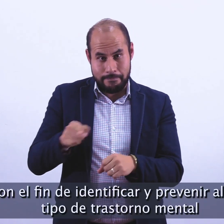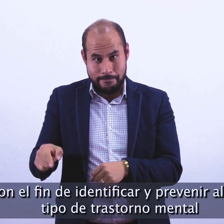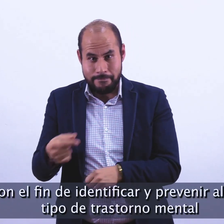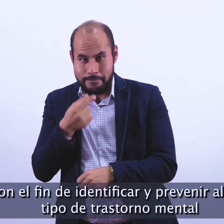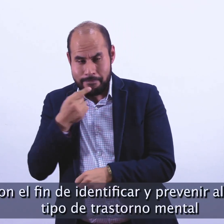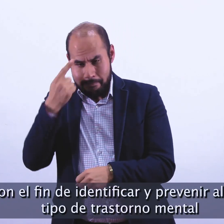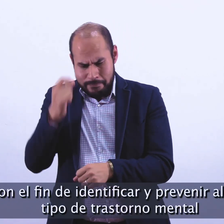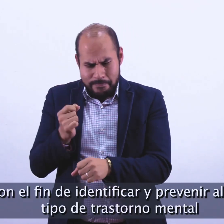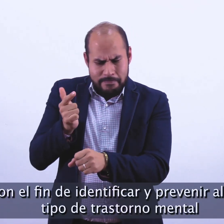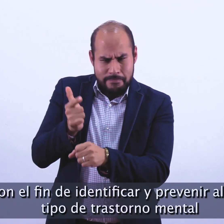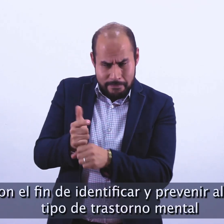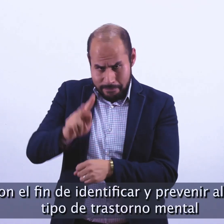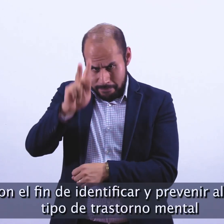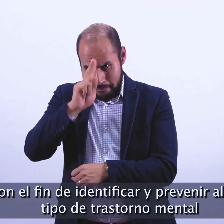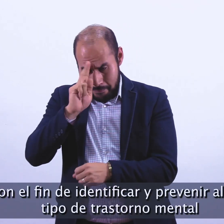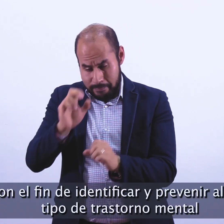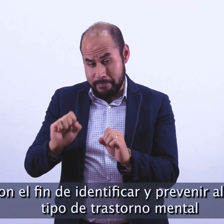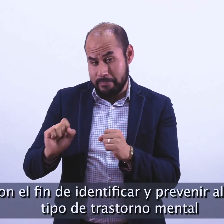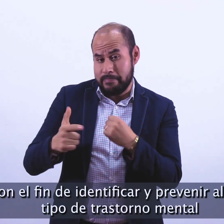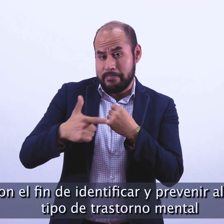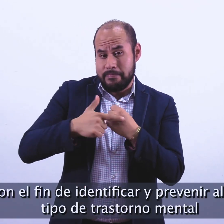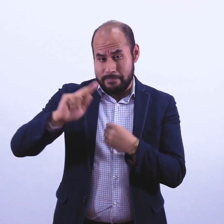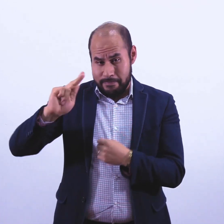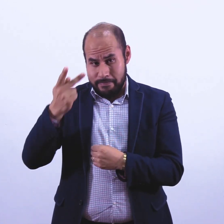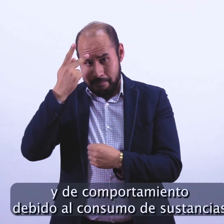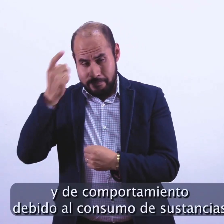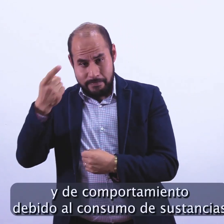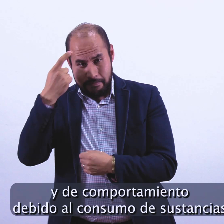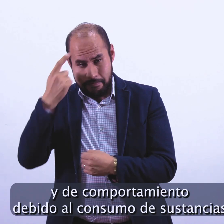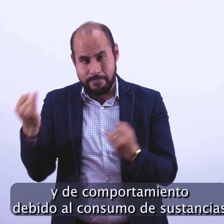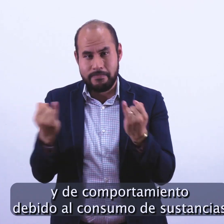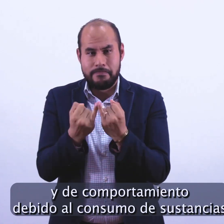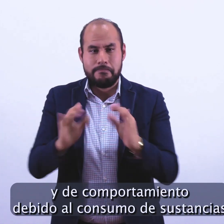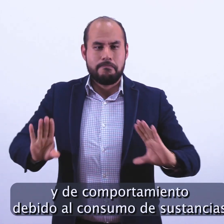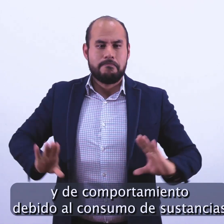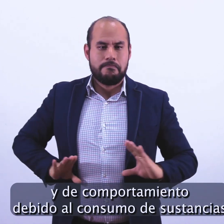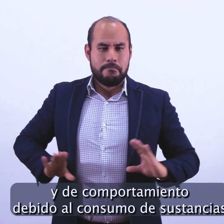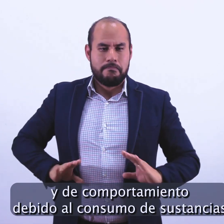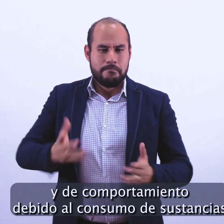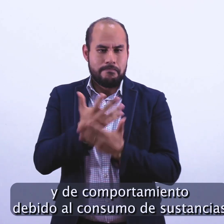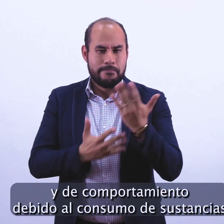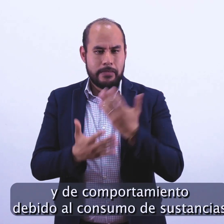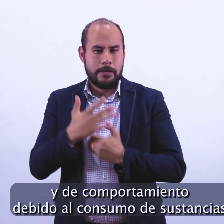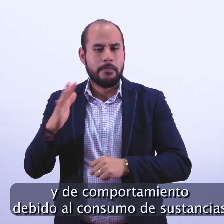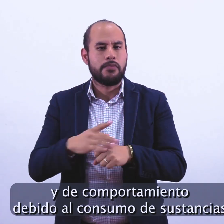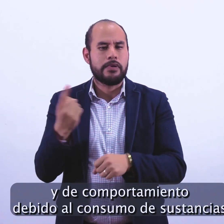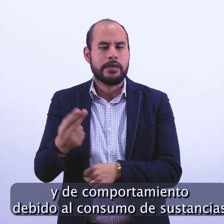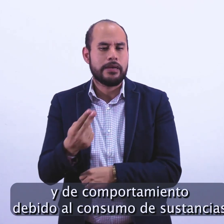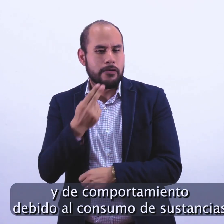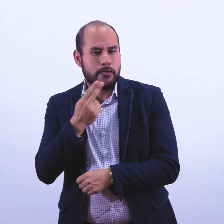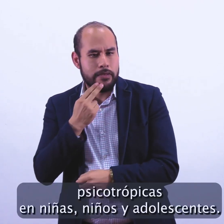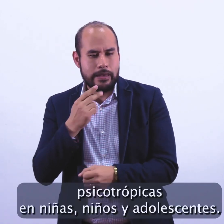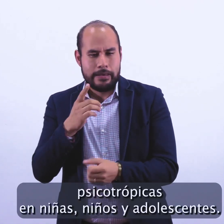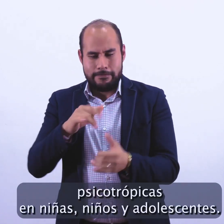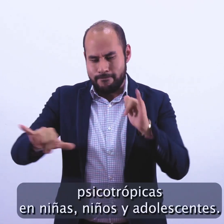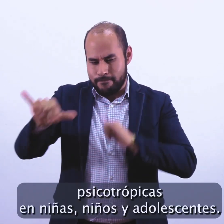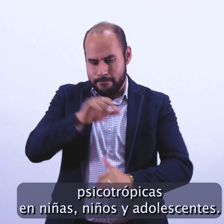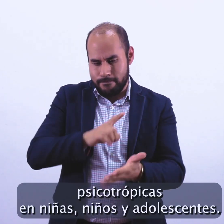prevenir algún tipo de trastorno mental y de comportamiento debido al consumo de sustancias psicotrópicas